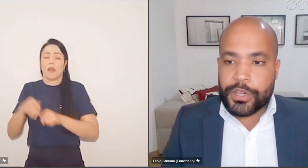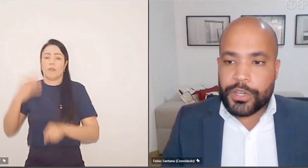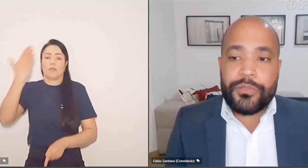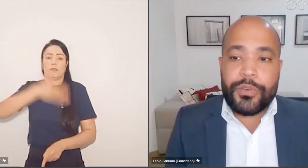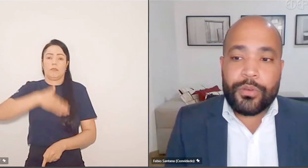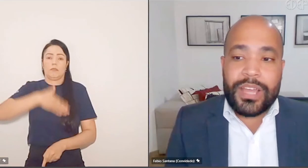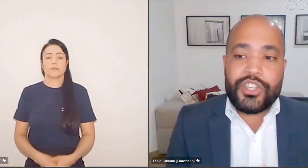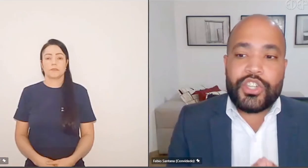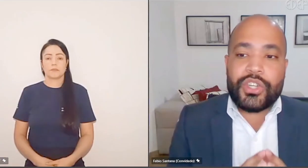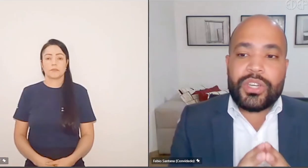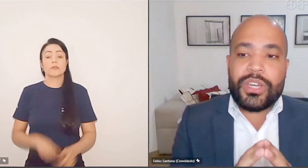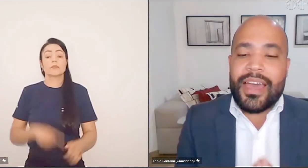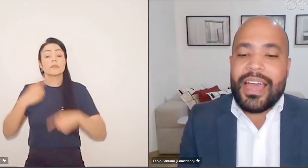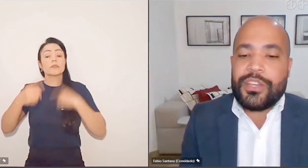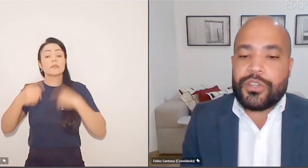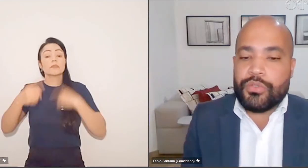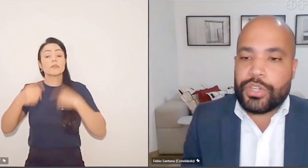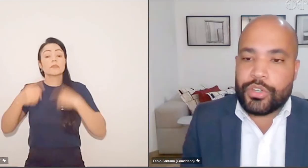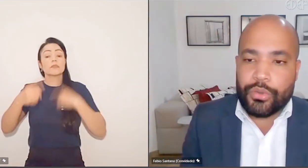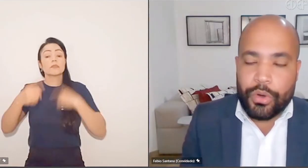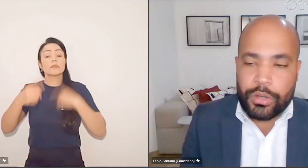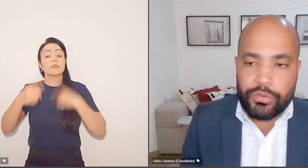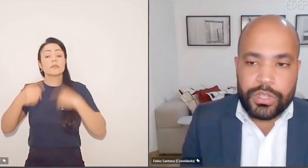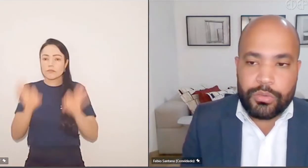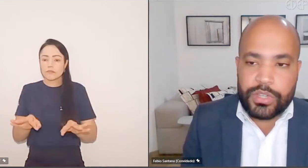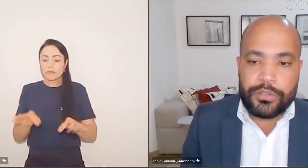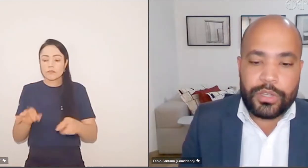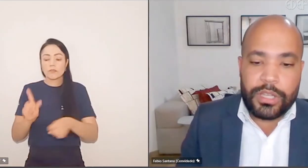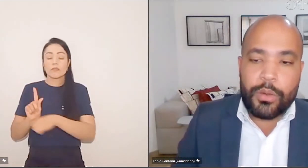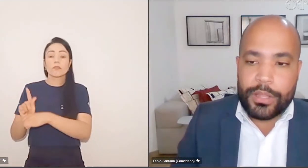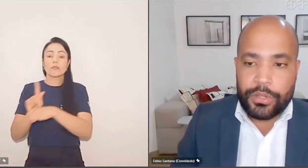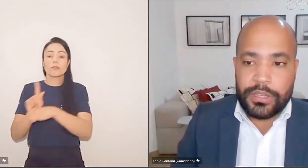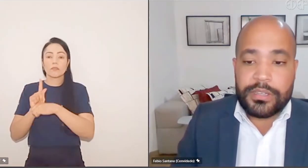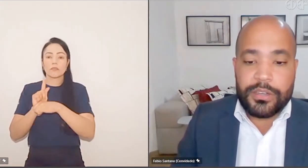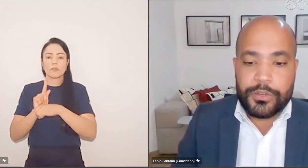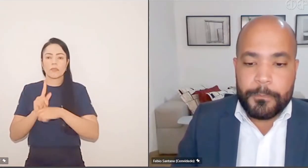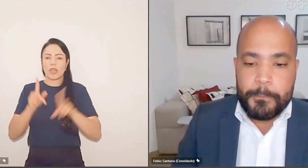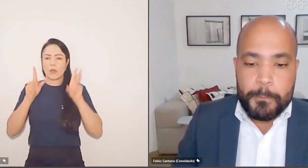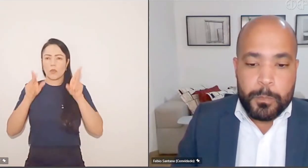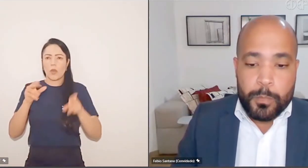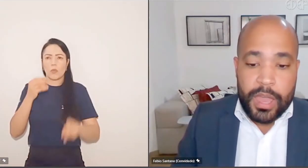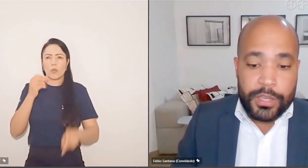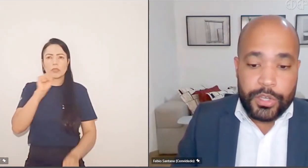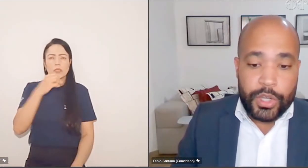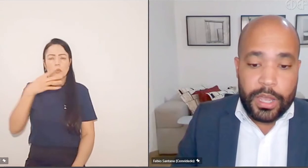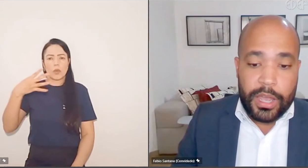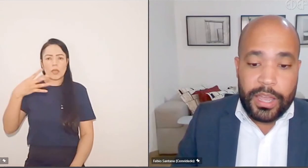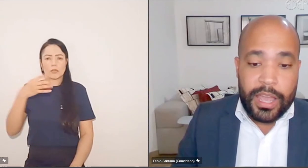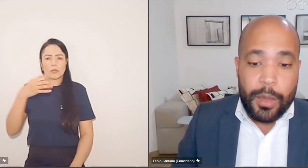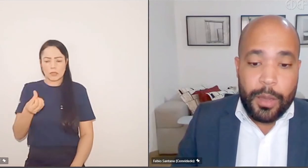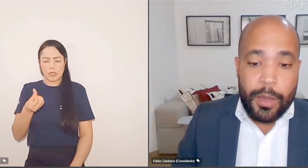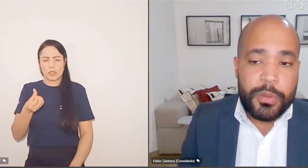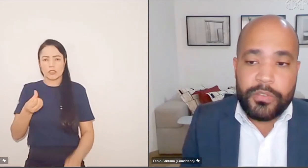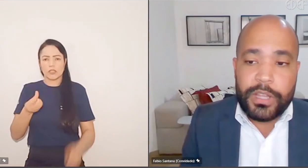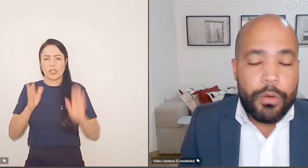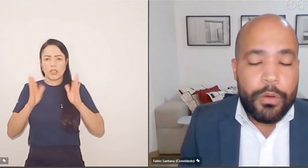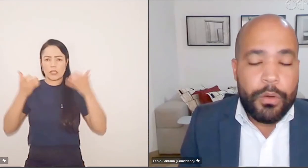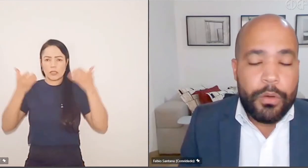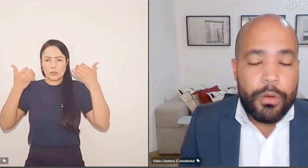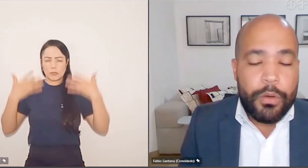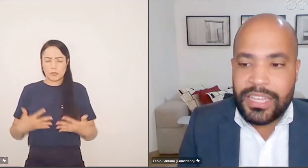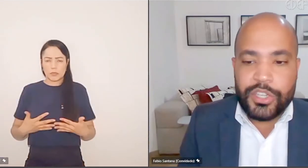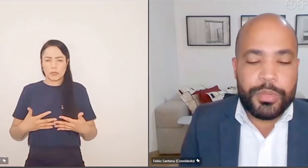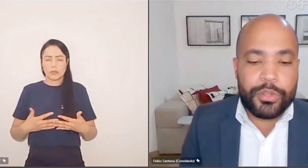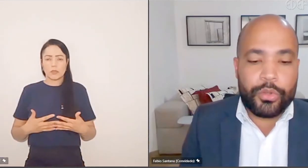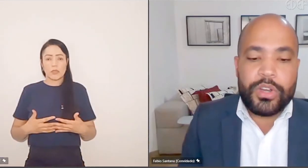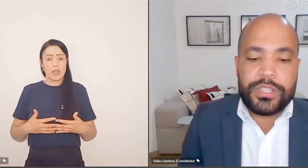Depois, considerar as dificuldades reais do gestor nos enunciados 84 e 86. É uma decisão sobre a vida